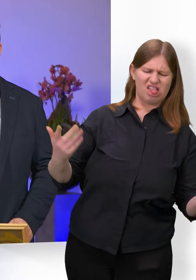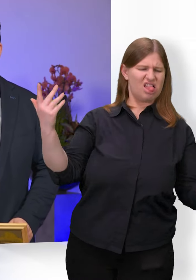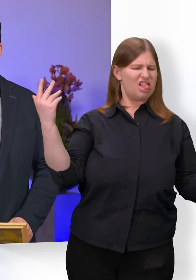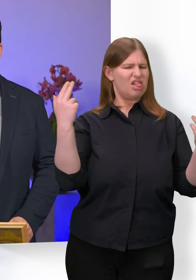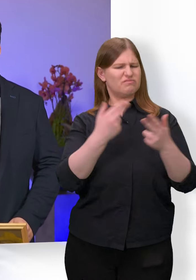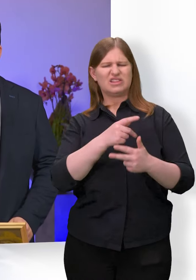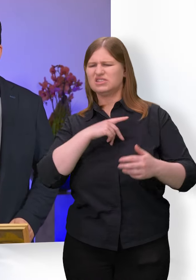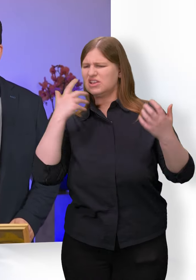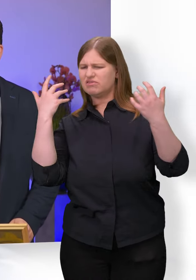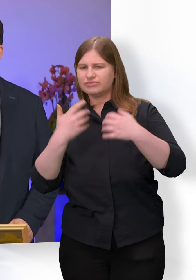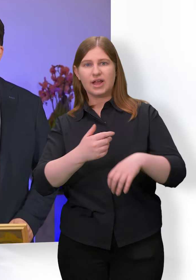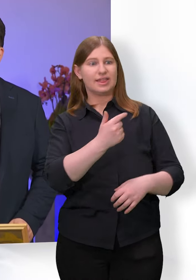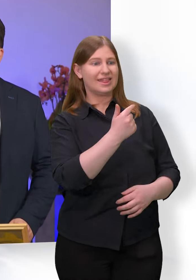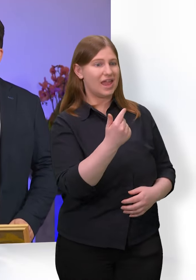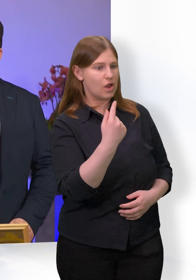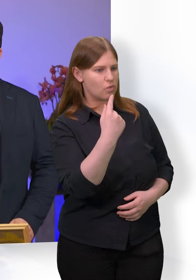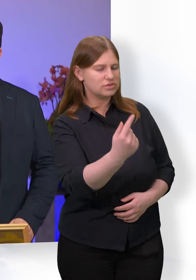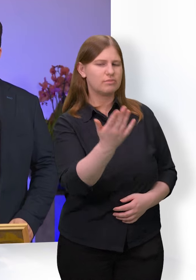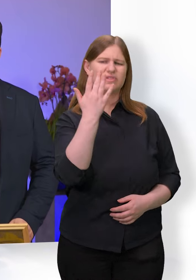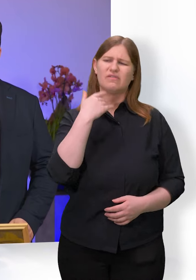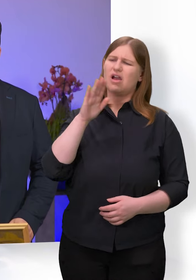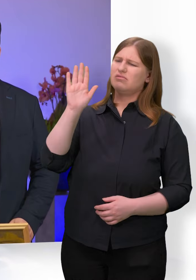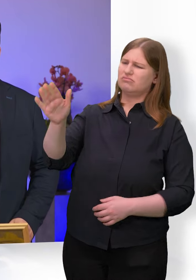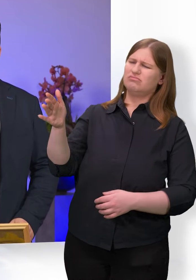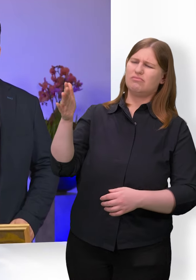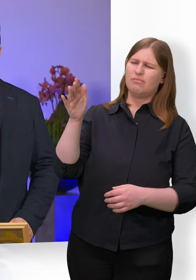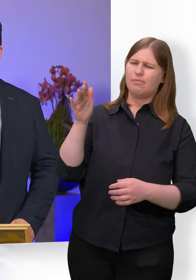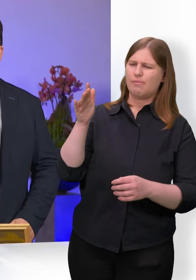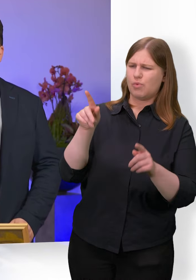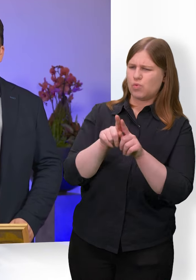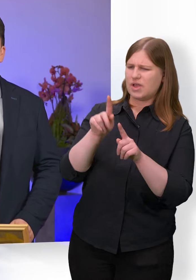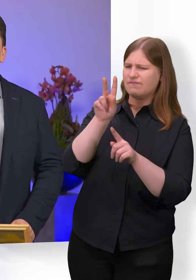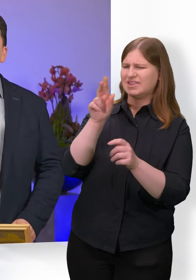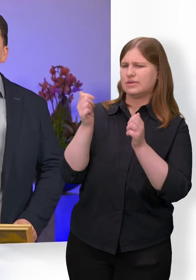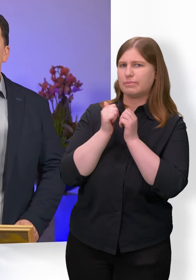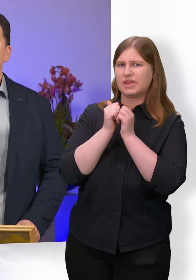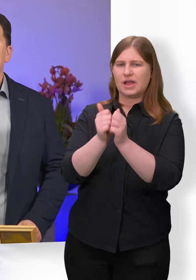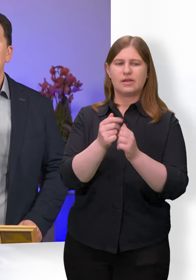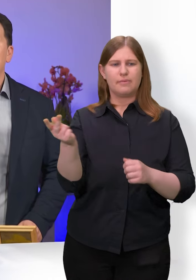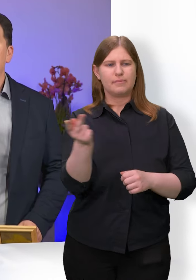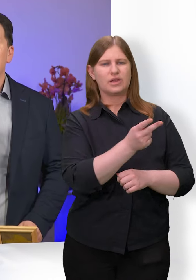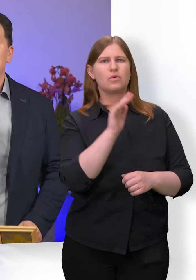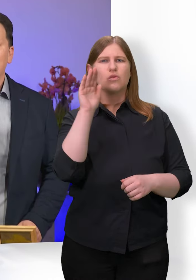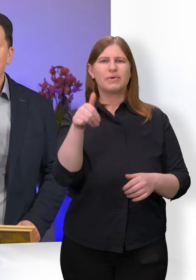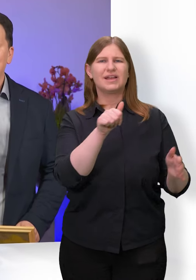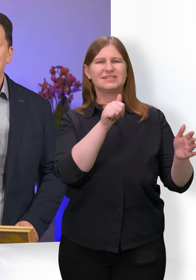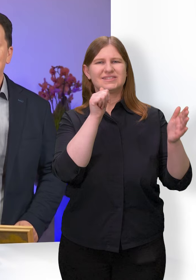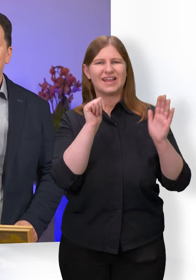Theo war der Begleiter seines Bruders Vincent. Die beiden haben sich über 600 Briefe geschrieben.